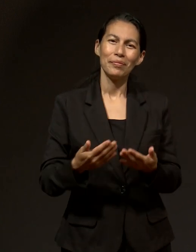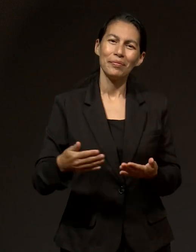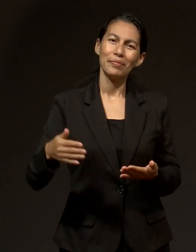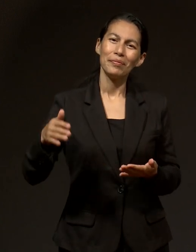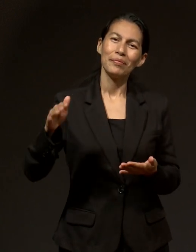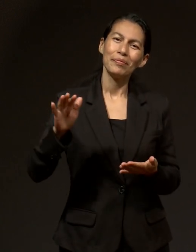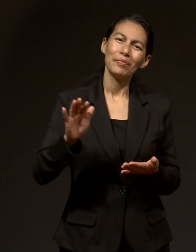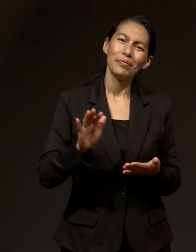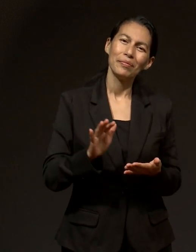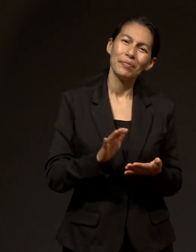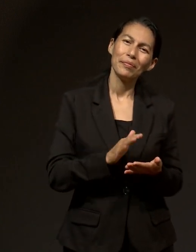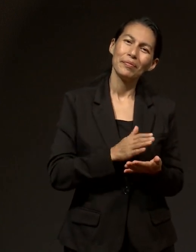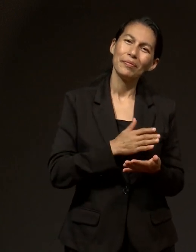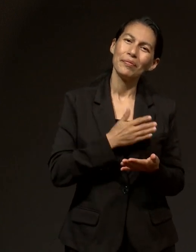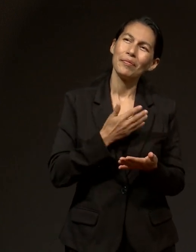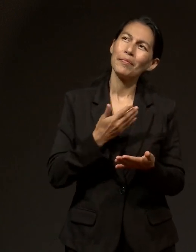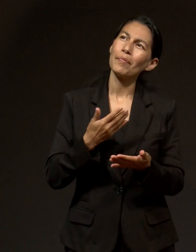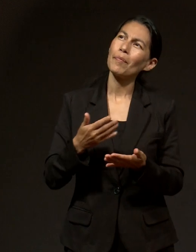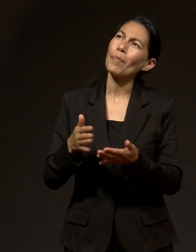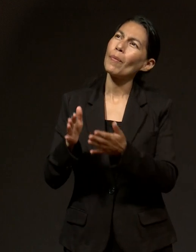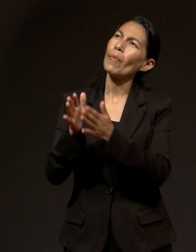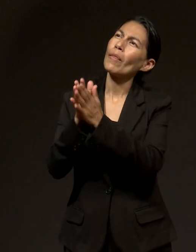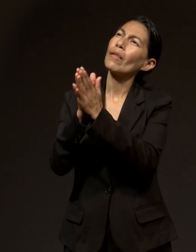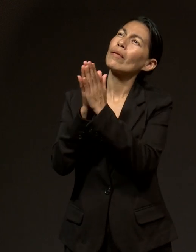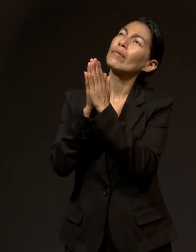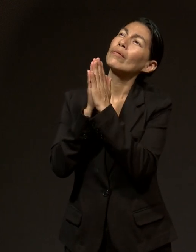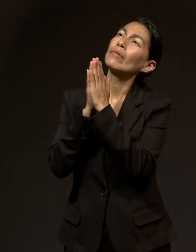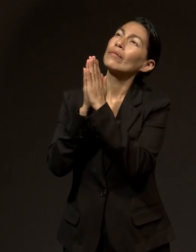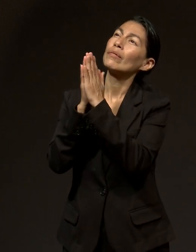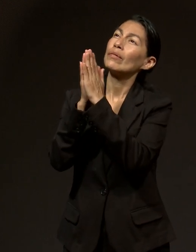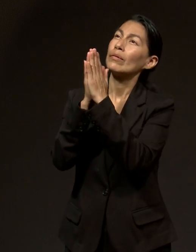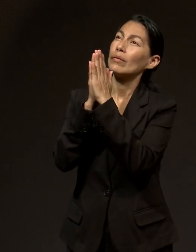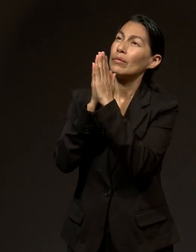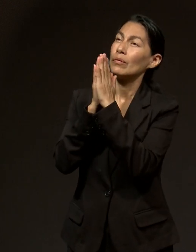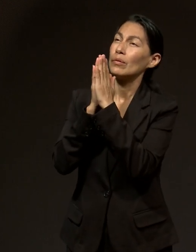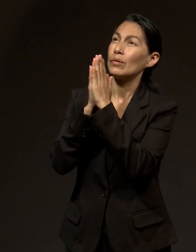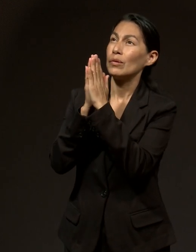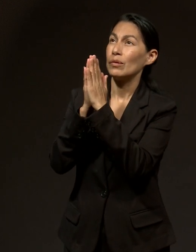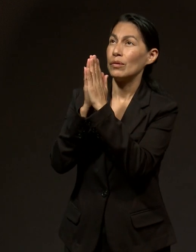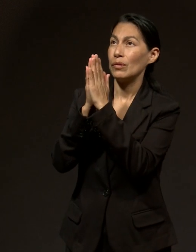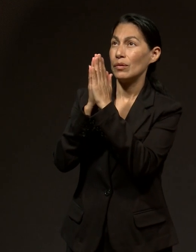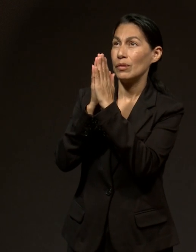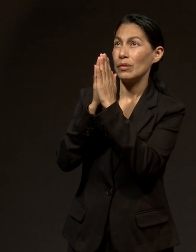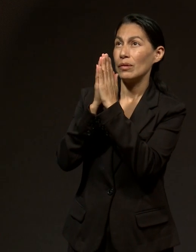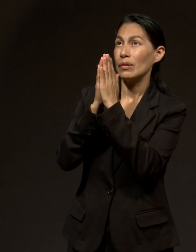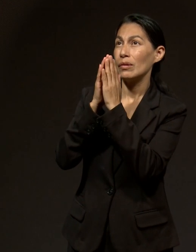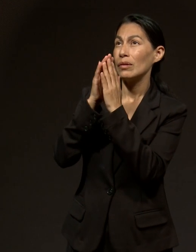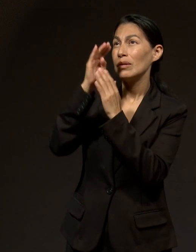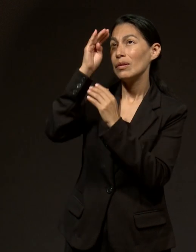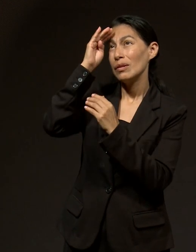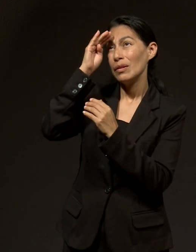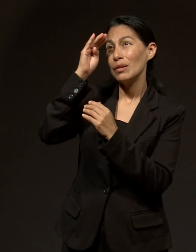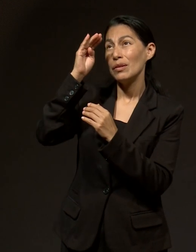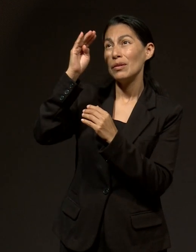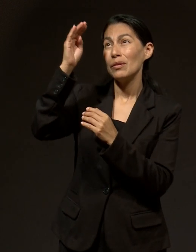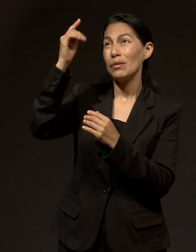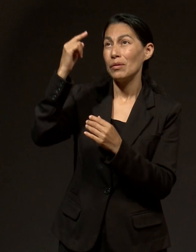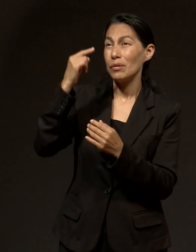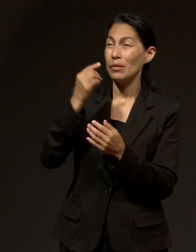Jesús, ruego escucha mi oración, dime